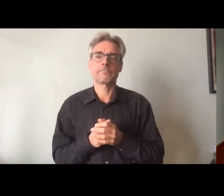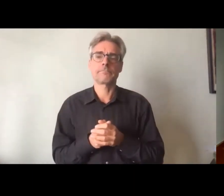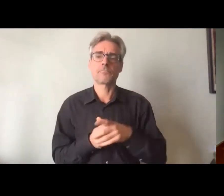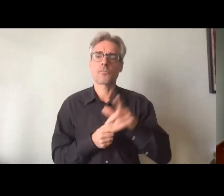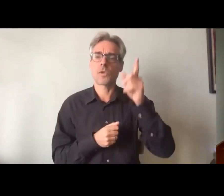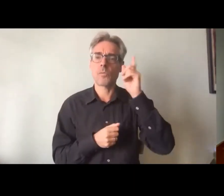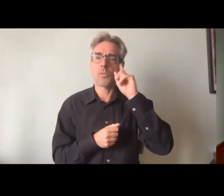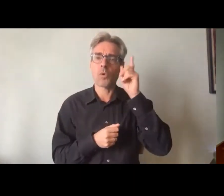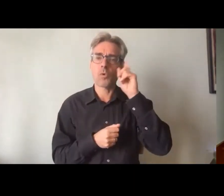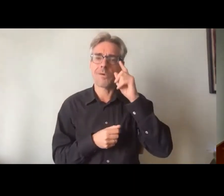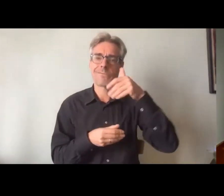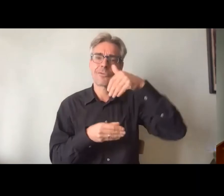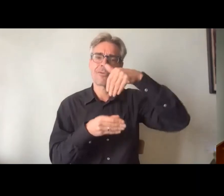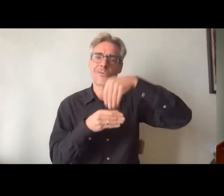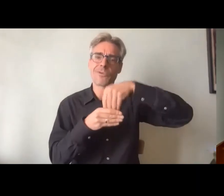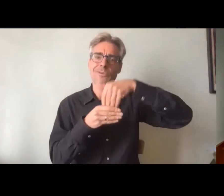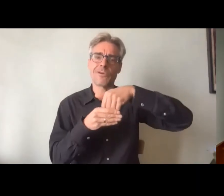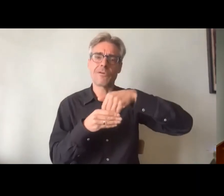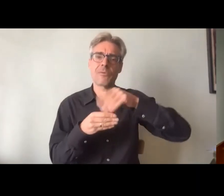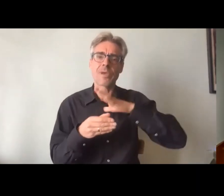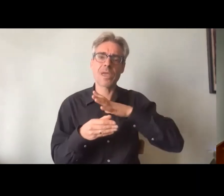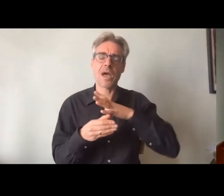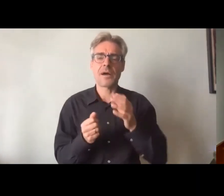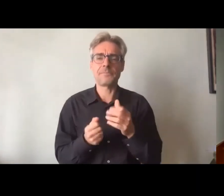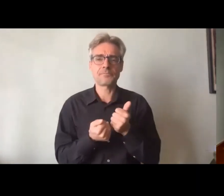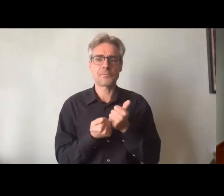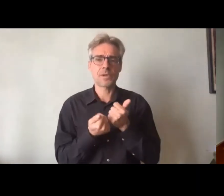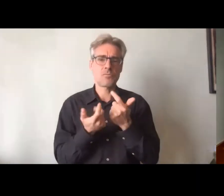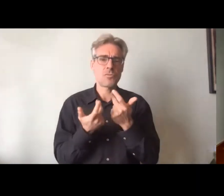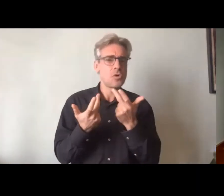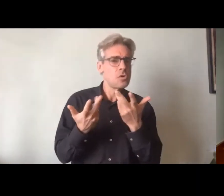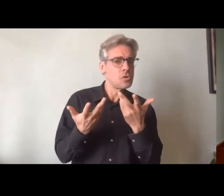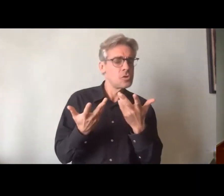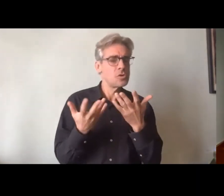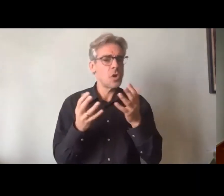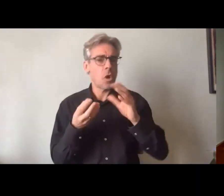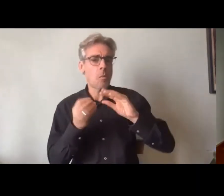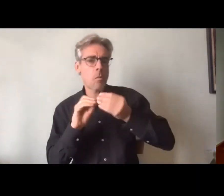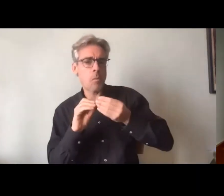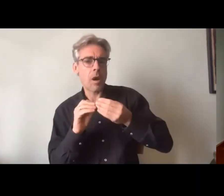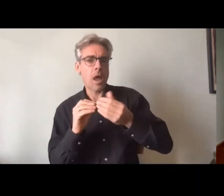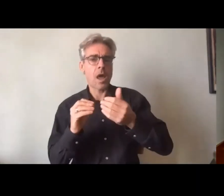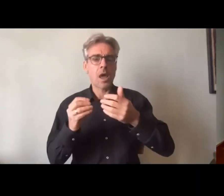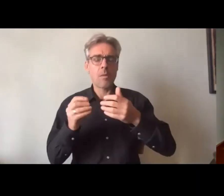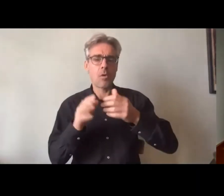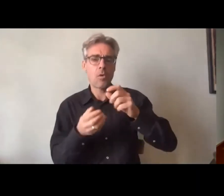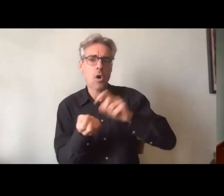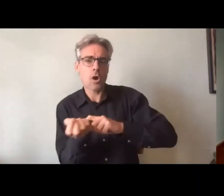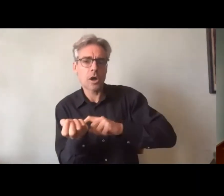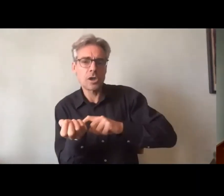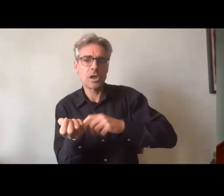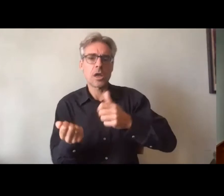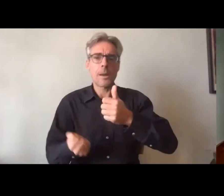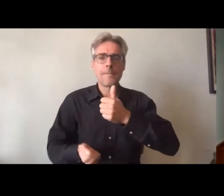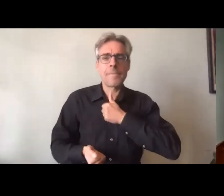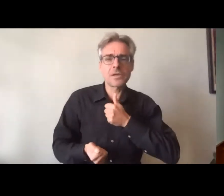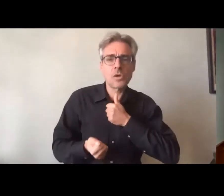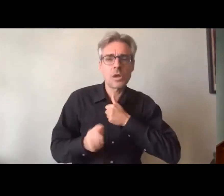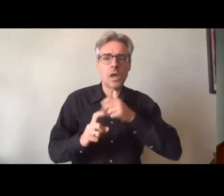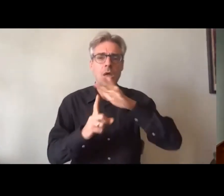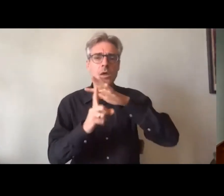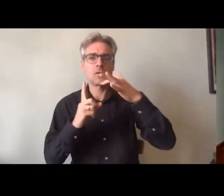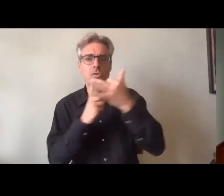comportent un certain nombre de facteurs personnels sociaux environnementaux qui